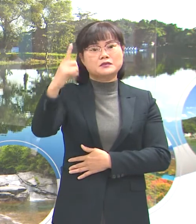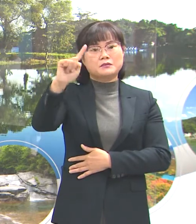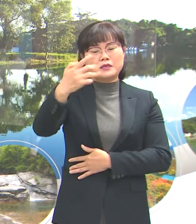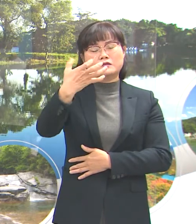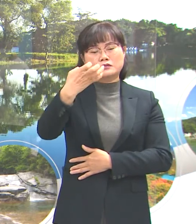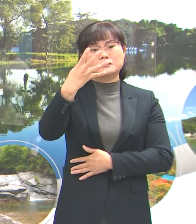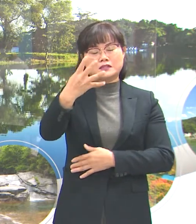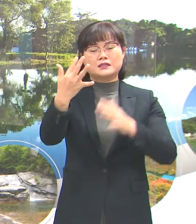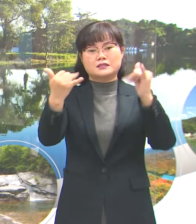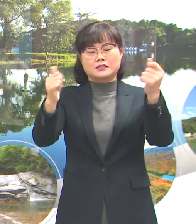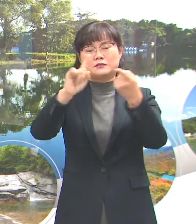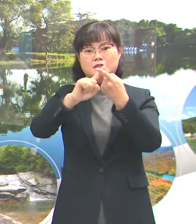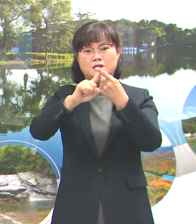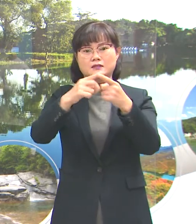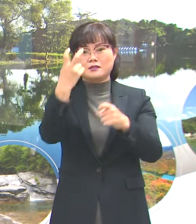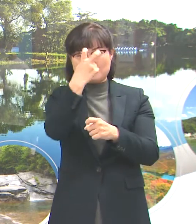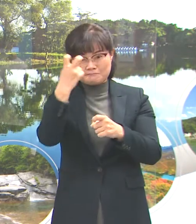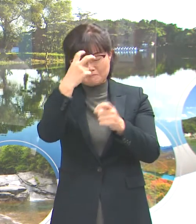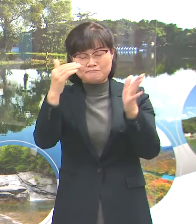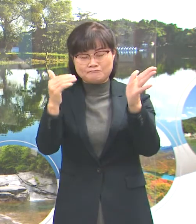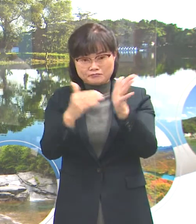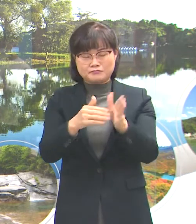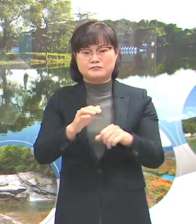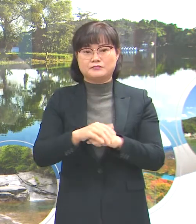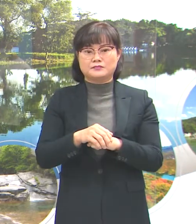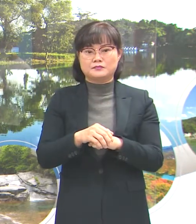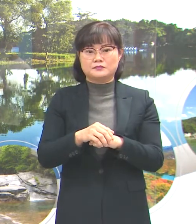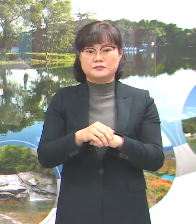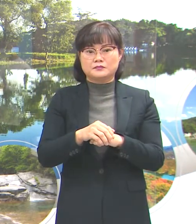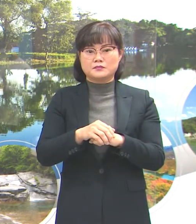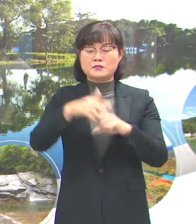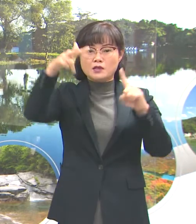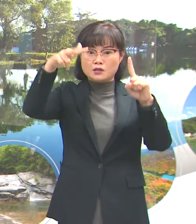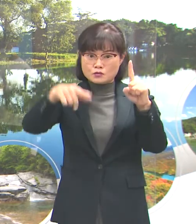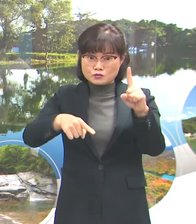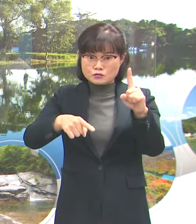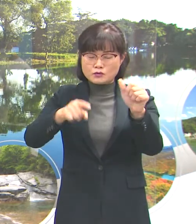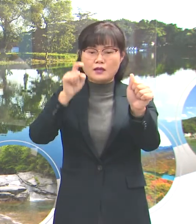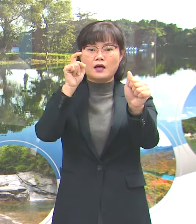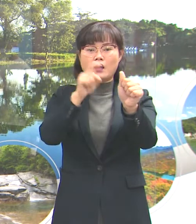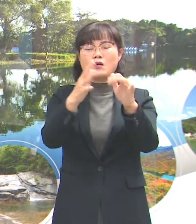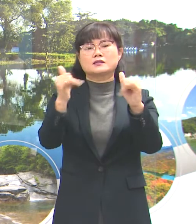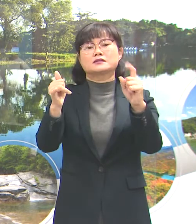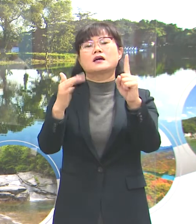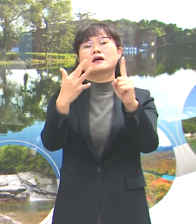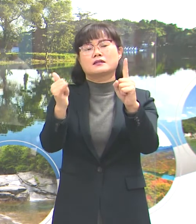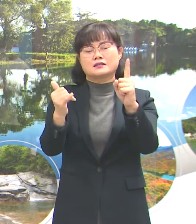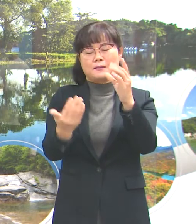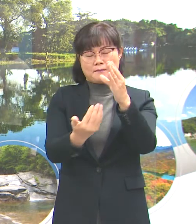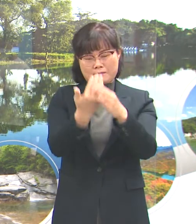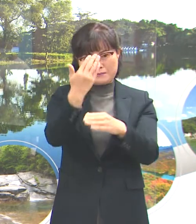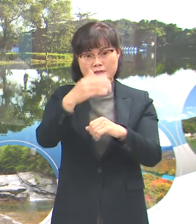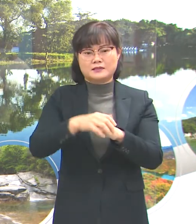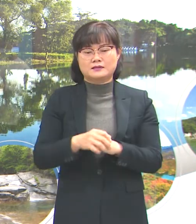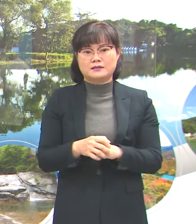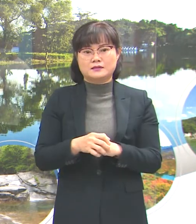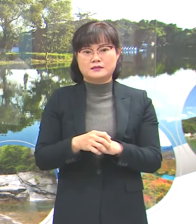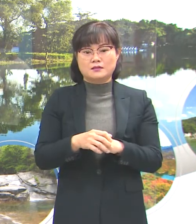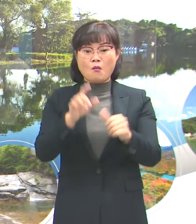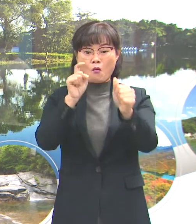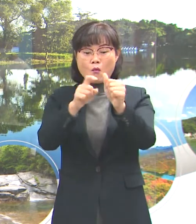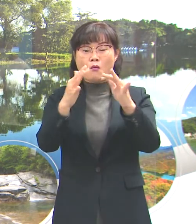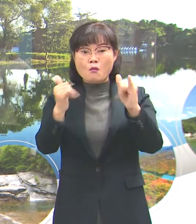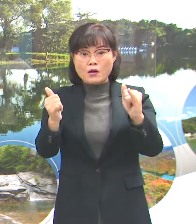검사를 실시하였고 일주일간 확진자는 1명이 발생했습니다. 이